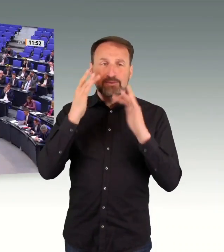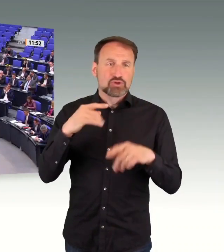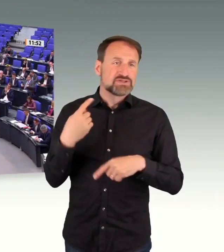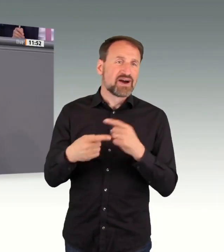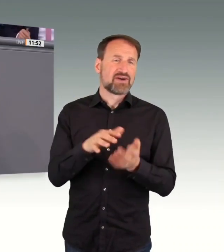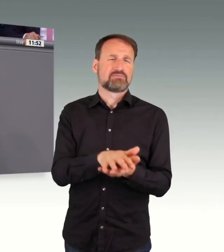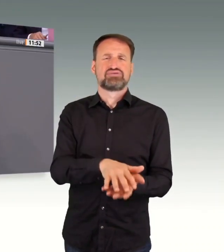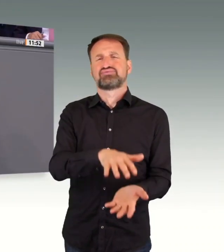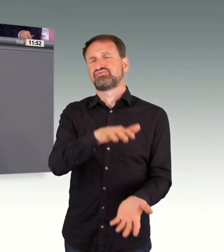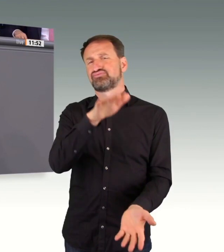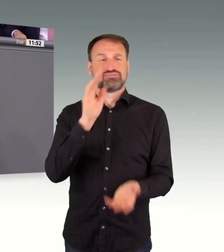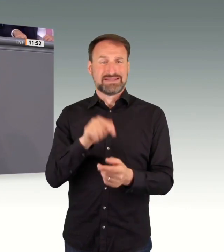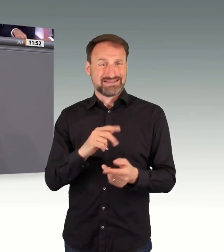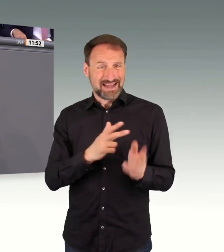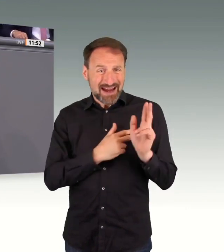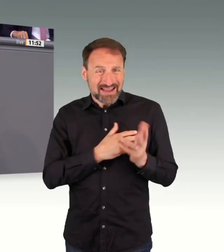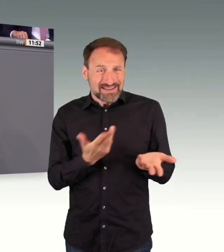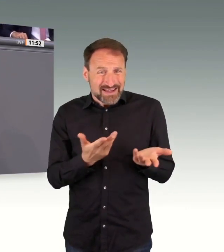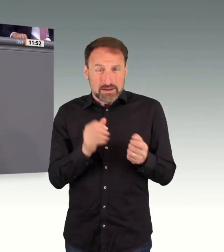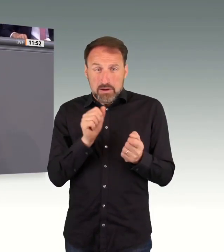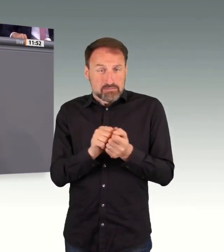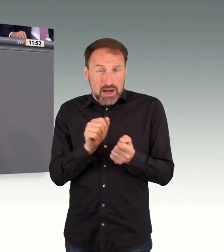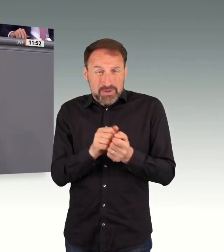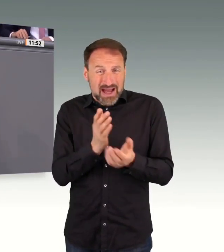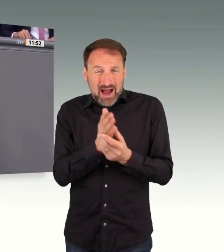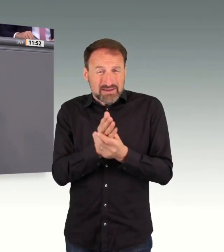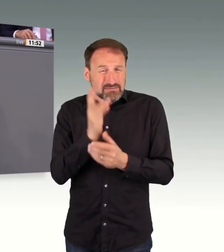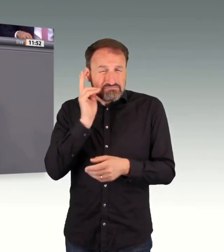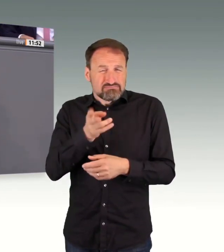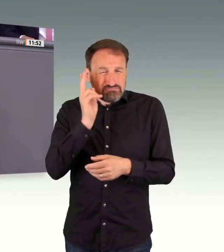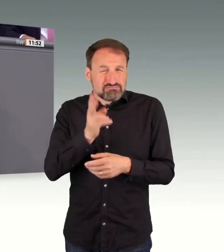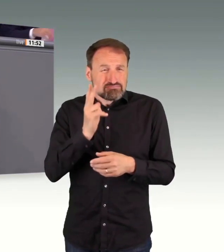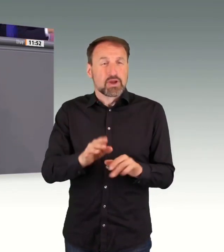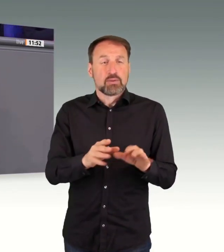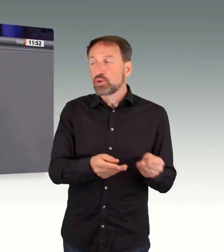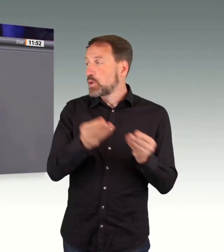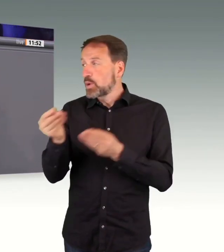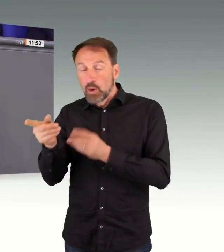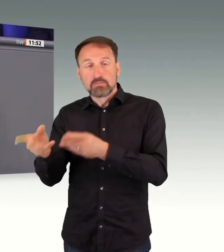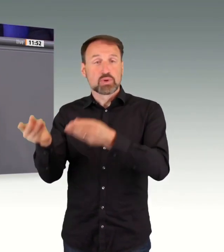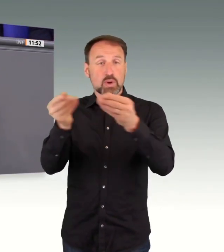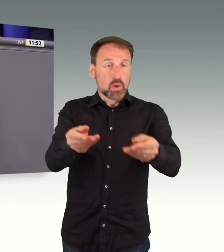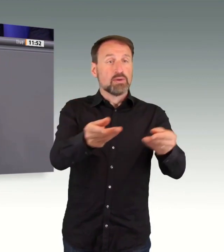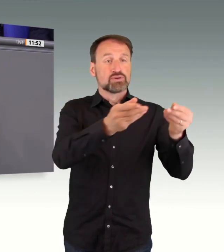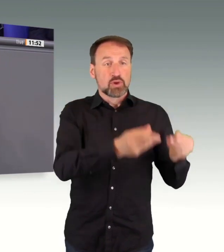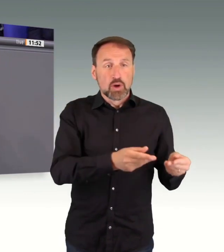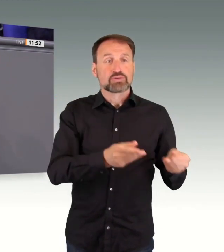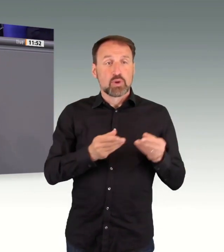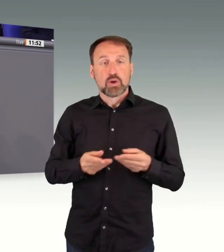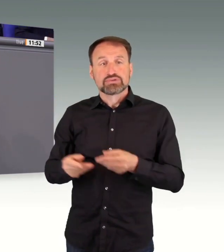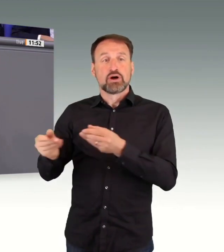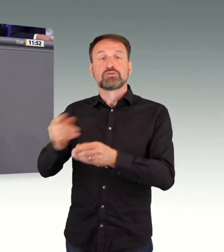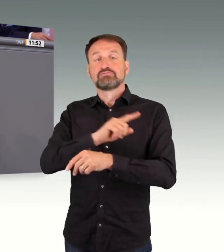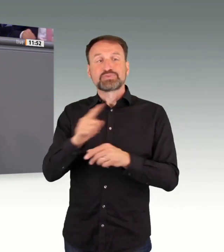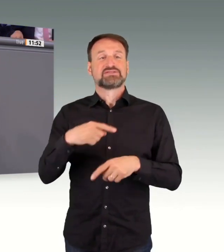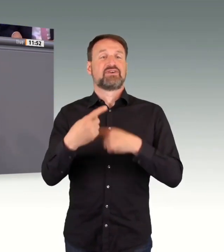Zweitens. Wir müssen das Verhältnis von Klima und Artenschutz klären. Liebe Kolleginnen und Kollegen, wer glaubt, dass es der richtige Weg